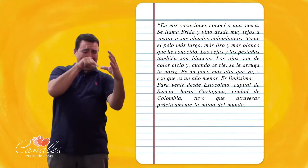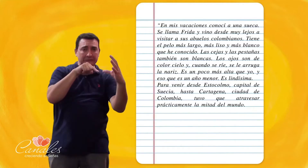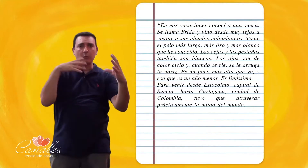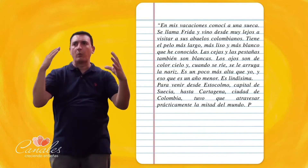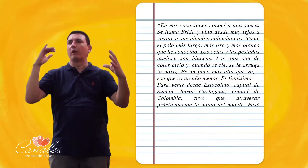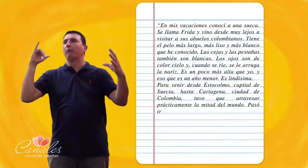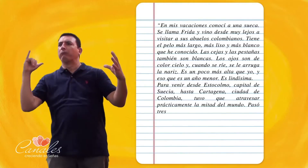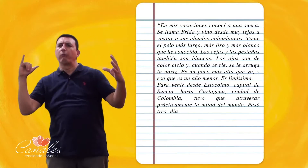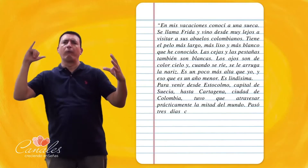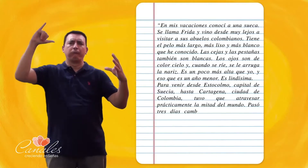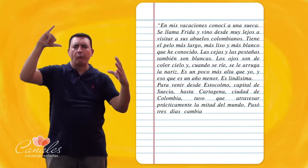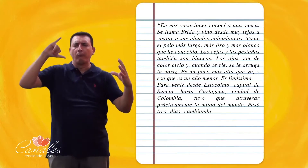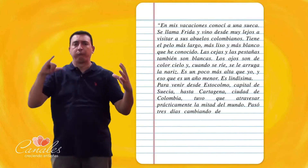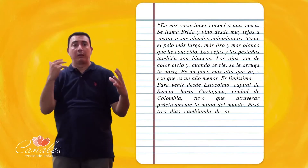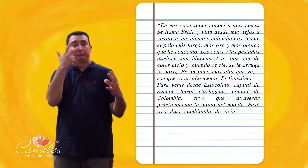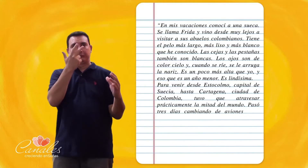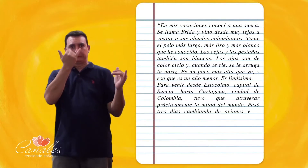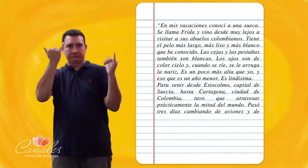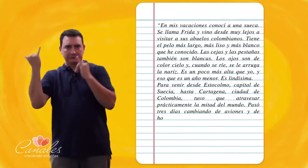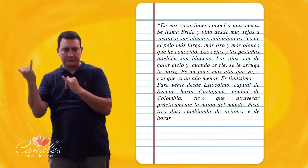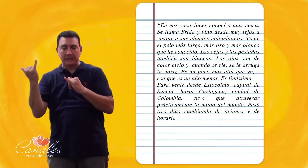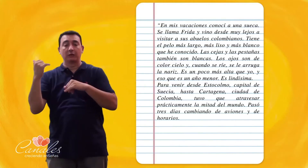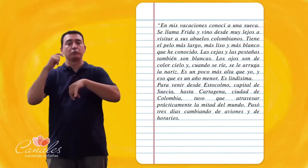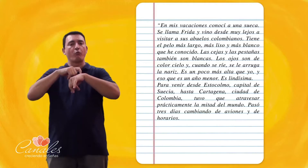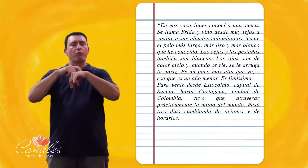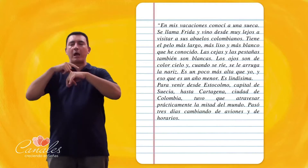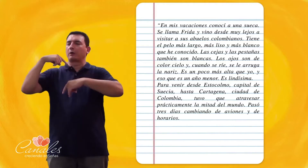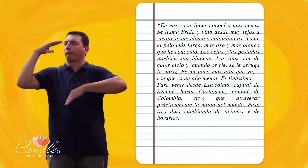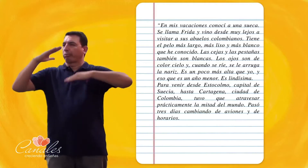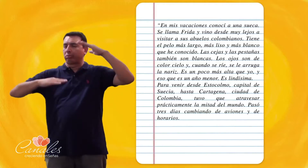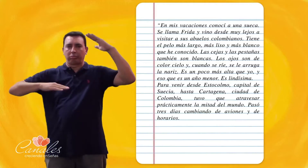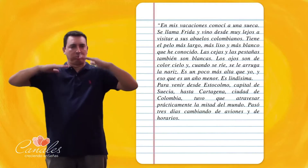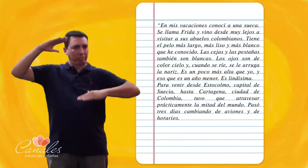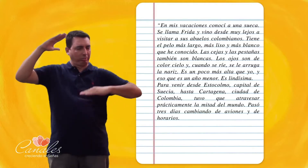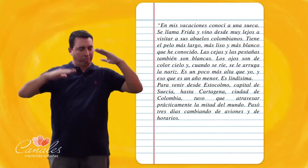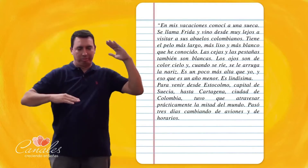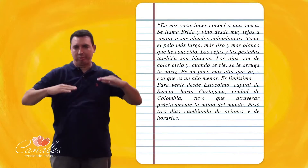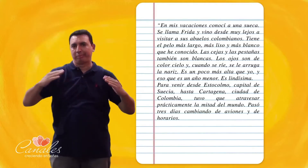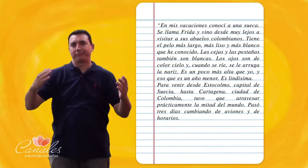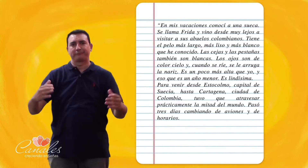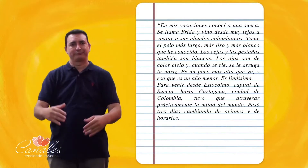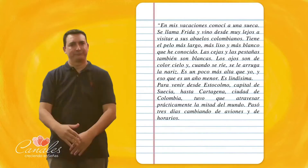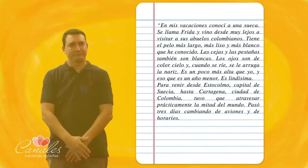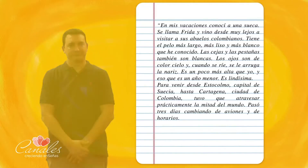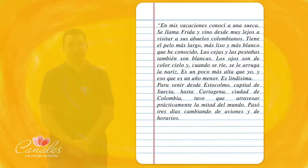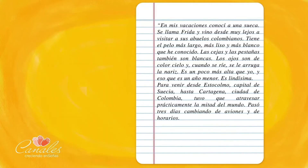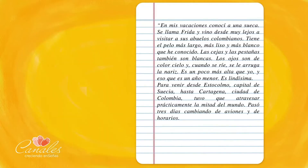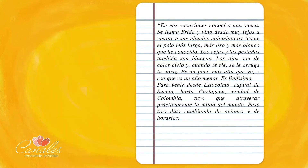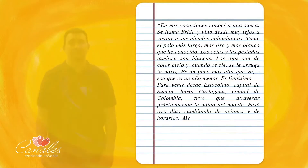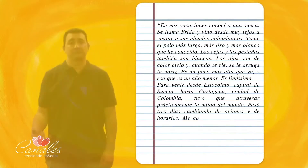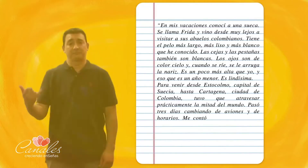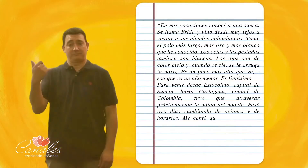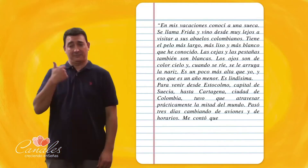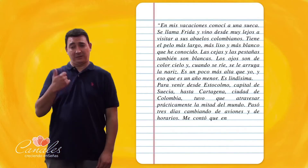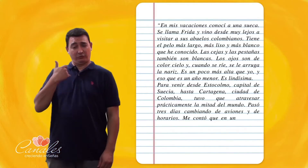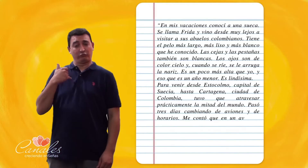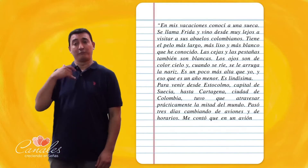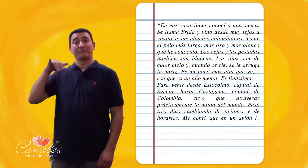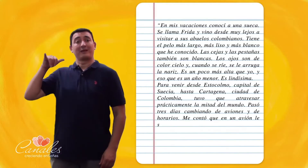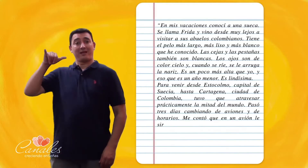atravesar prácticamente La mitad del mundo Pasó tres días Cambiando de aviones Y de horarios Me contó